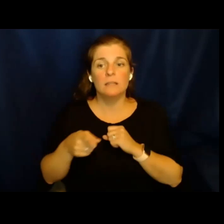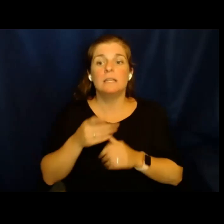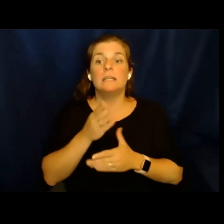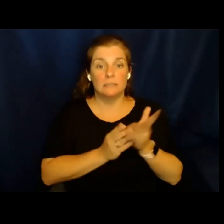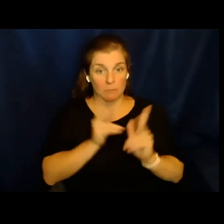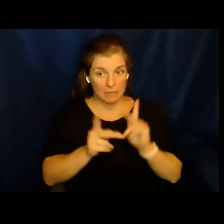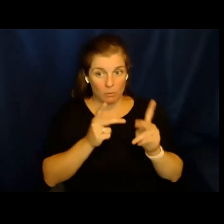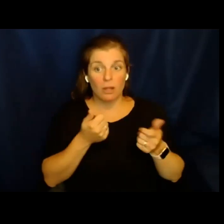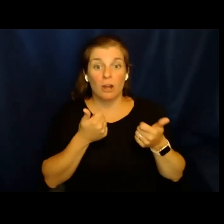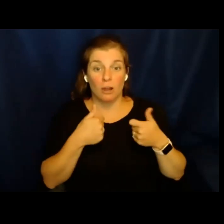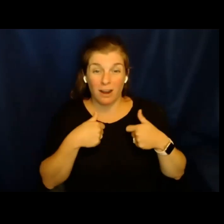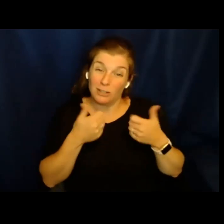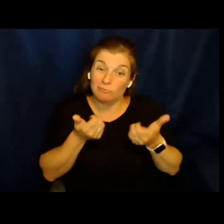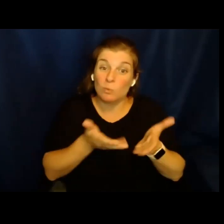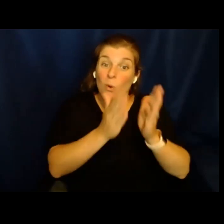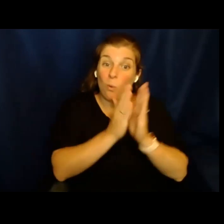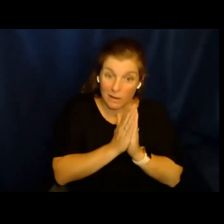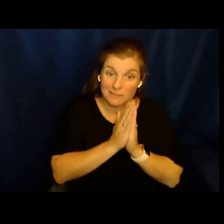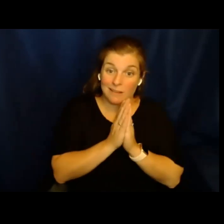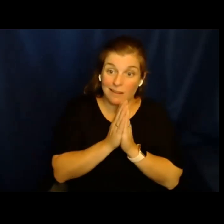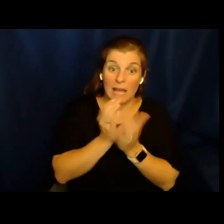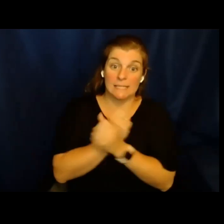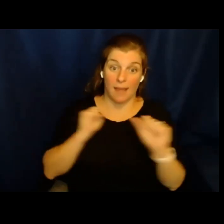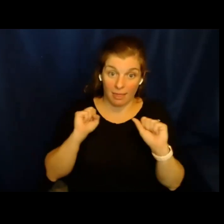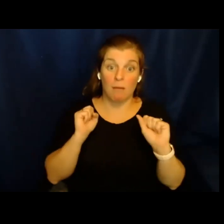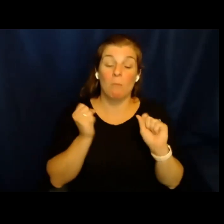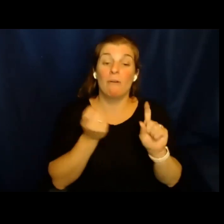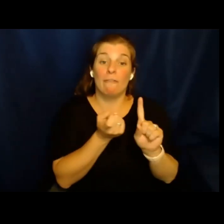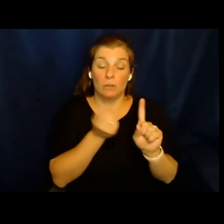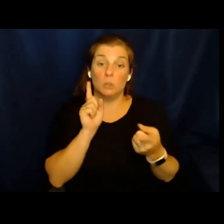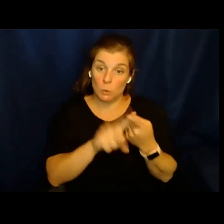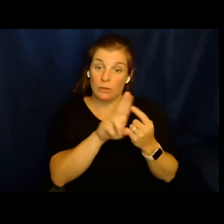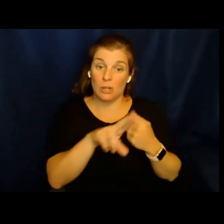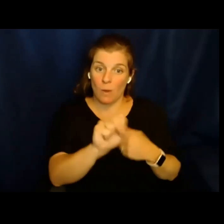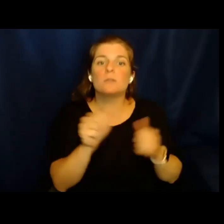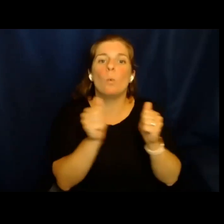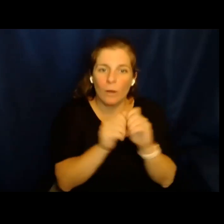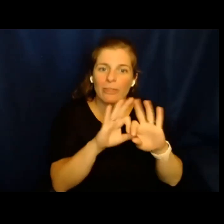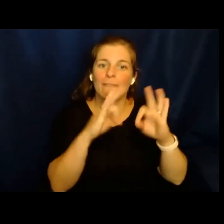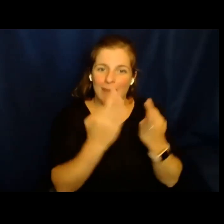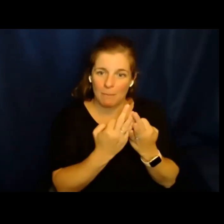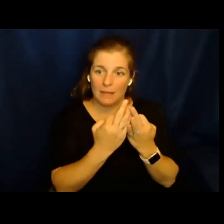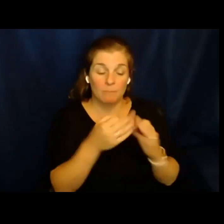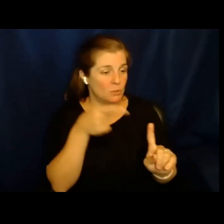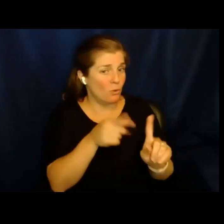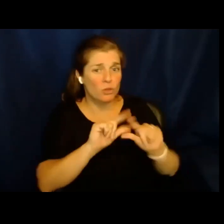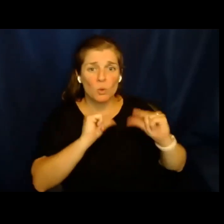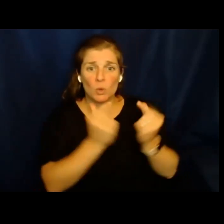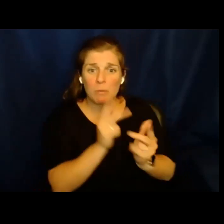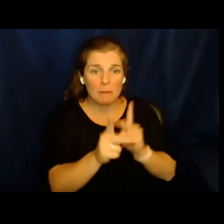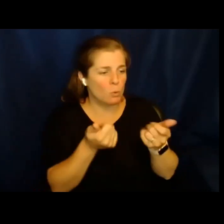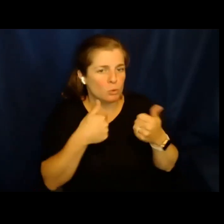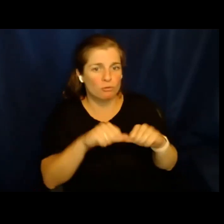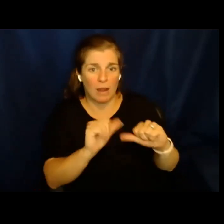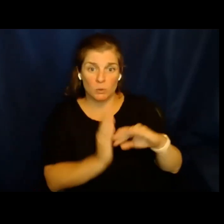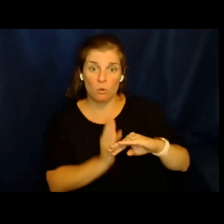presentarse para solicitar asilo de los Estados Unidos con sus familias. Así que, por ejemplo, es un grupo familiar